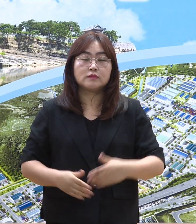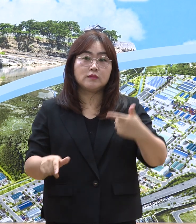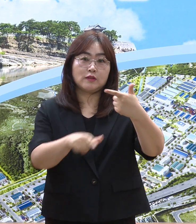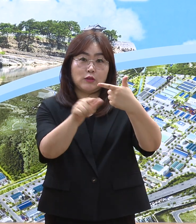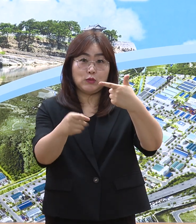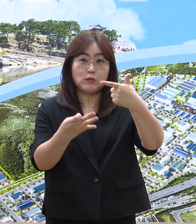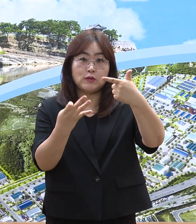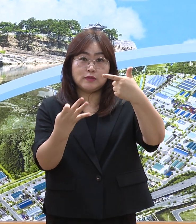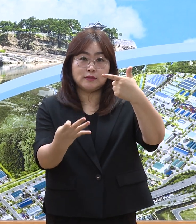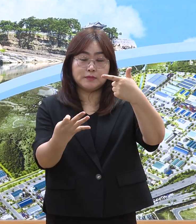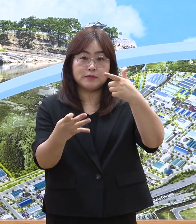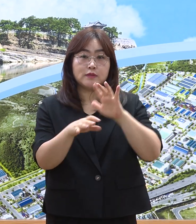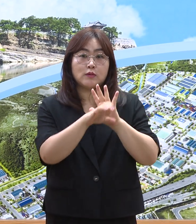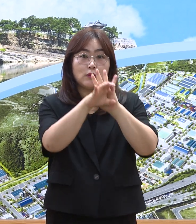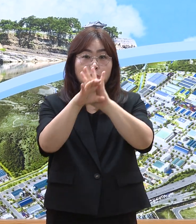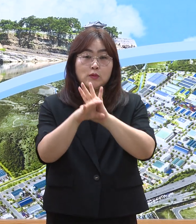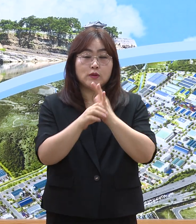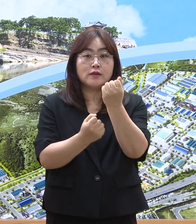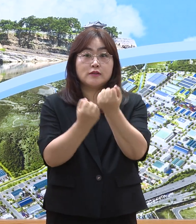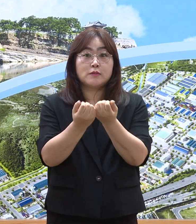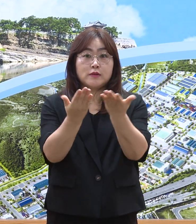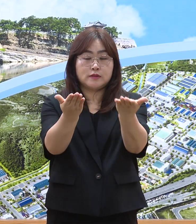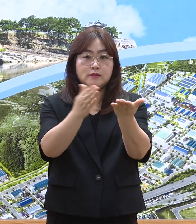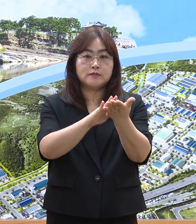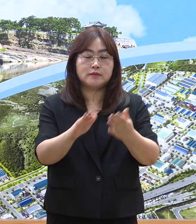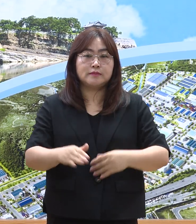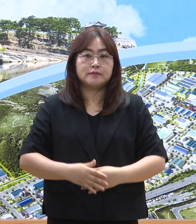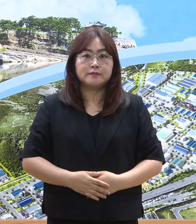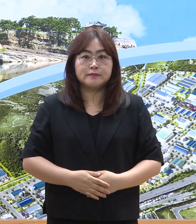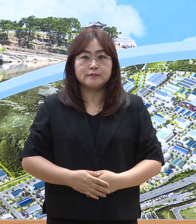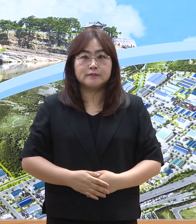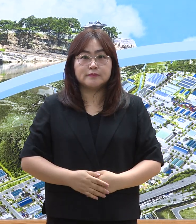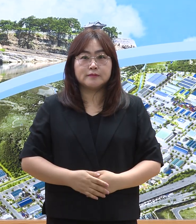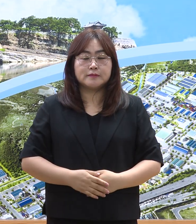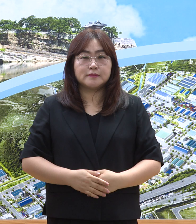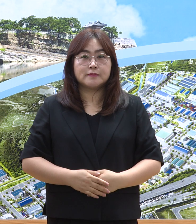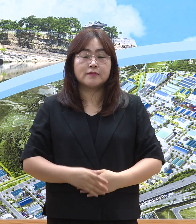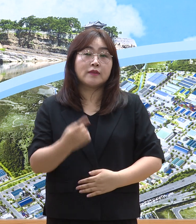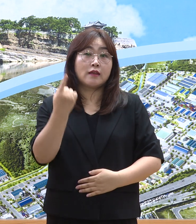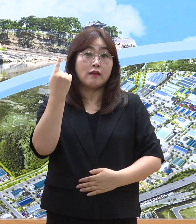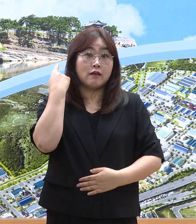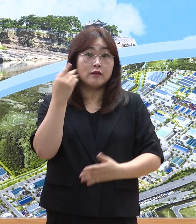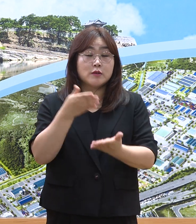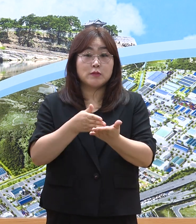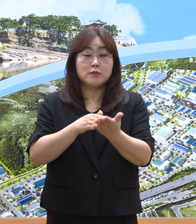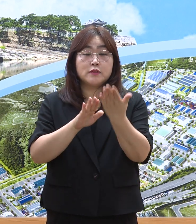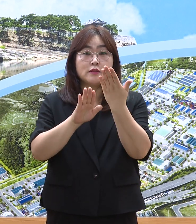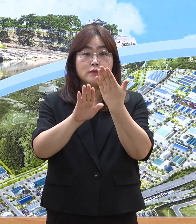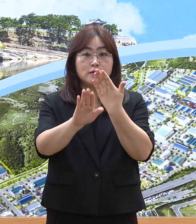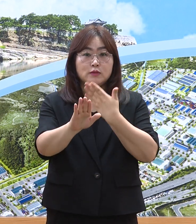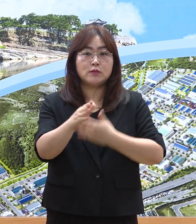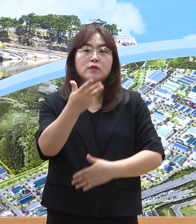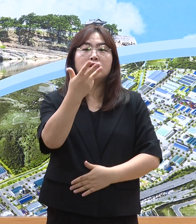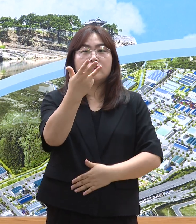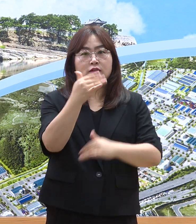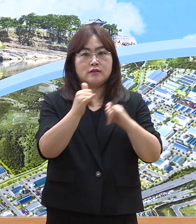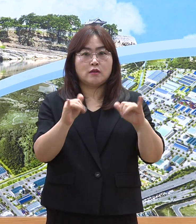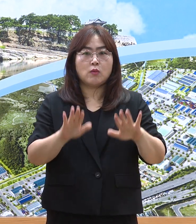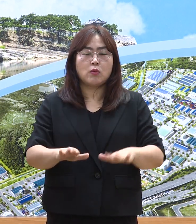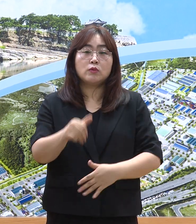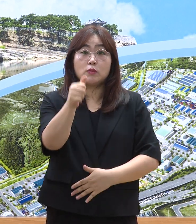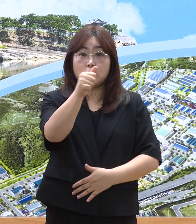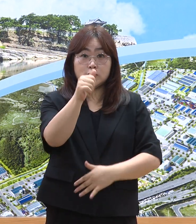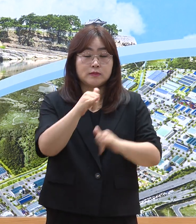6월 14일 코로나 상황 브리핑을 시작하겠습니다. 어제 브리핑 이후 8명, 오늘